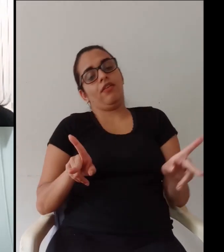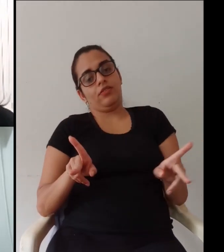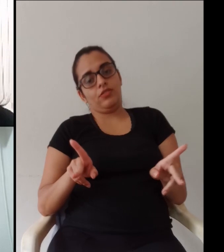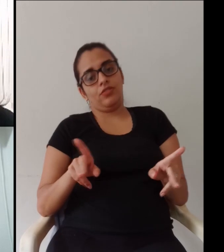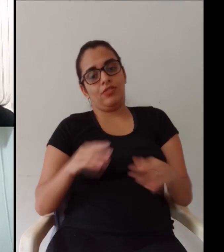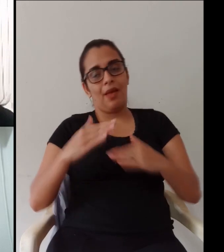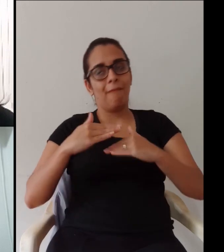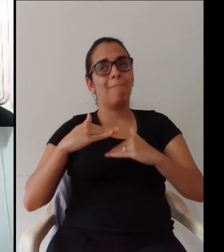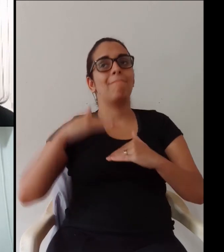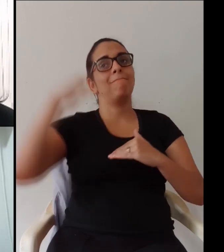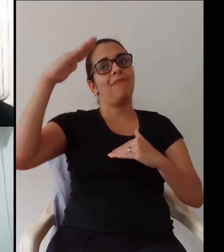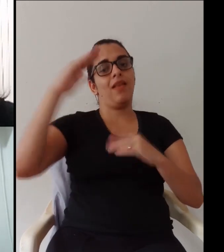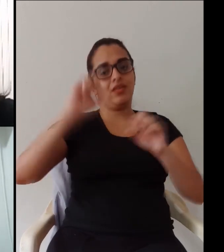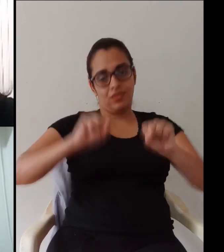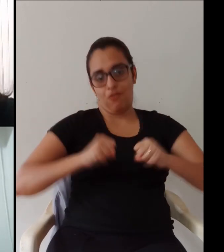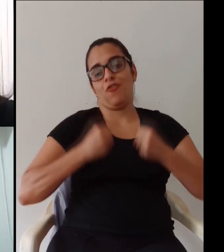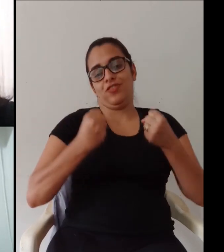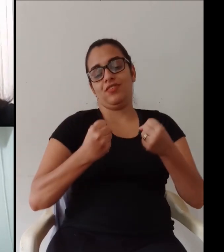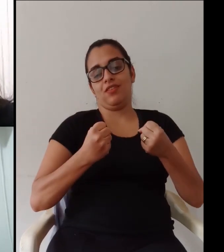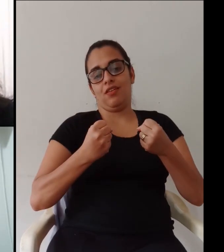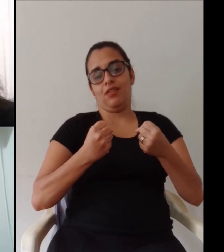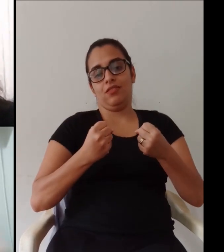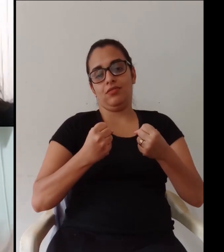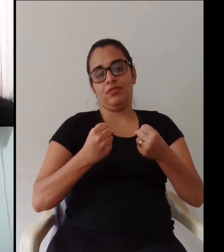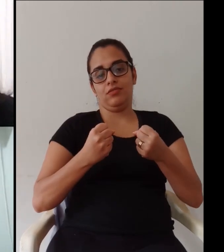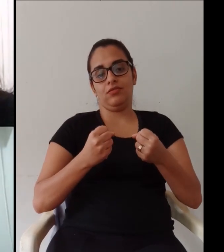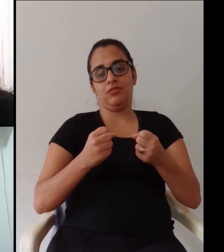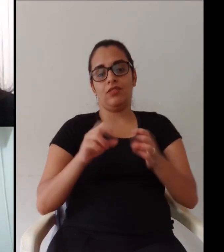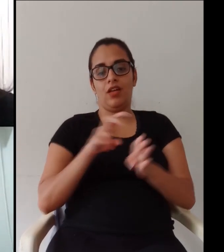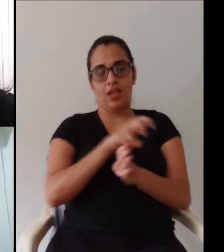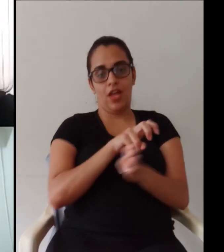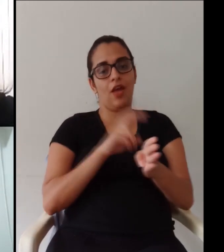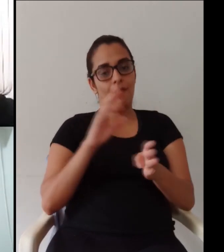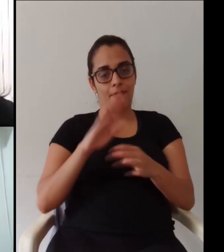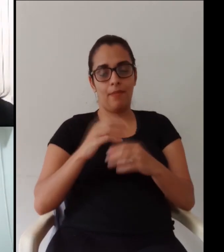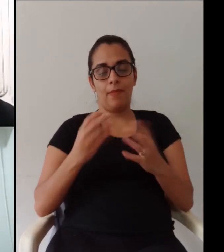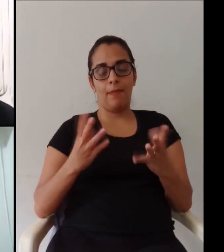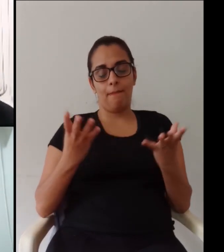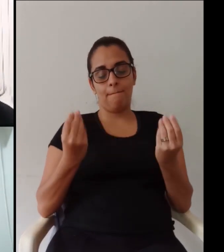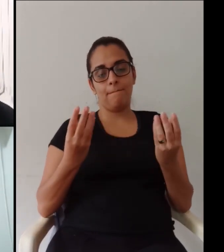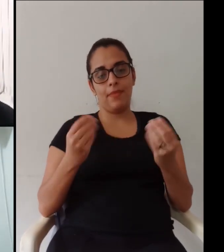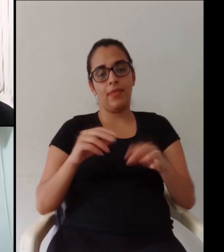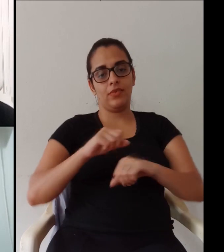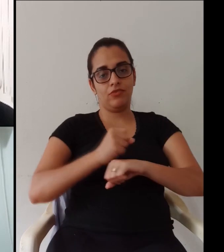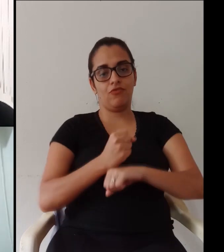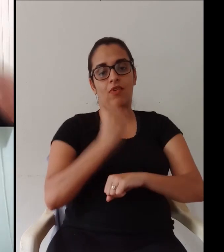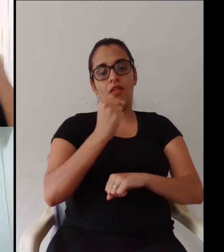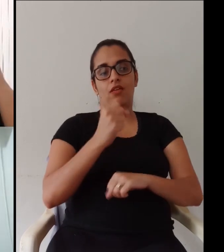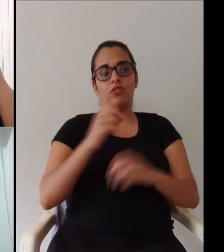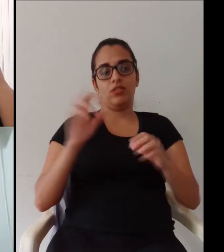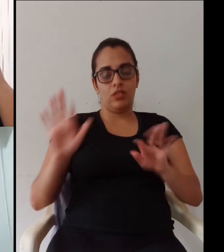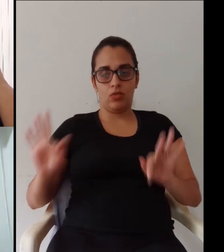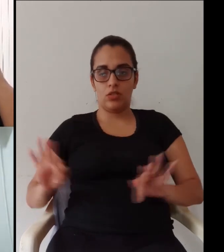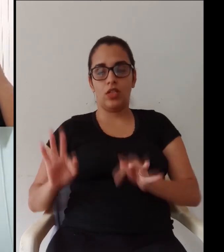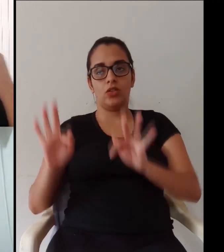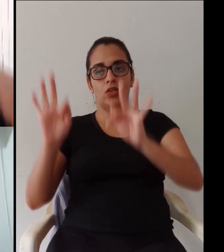realmente foi qualificada para atuar nessa modalidade parte de uma mediação Então é muita coisa além de